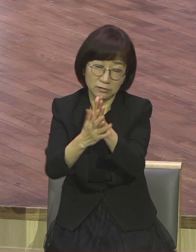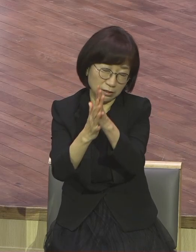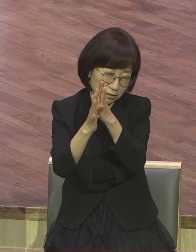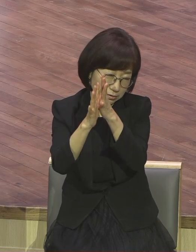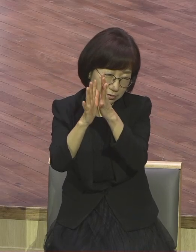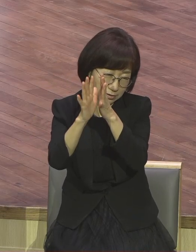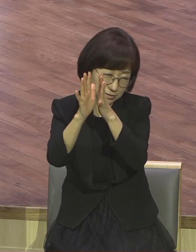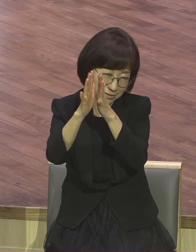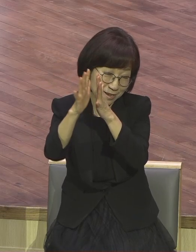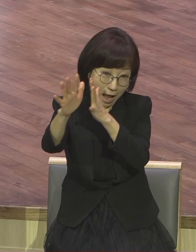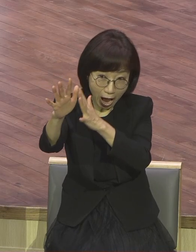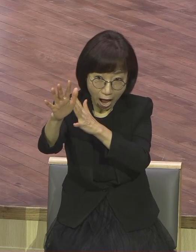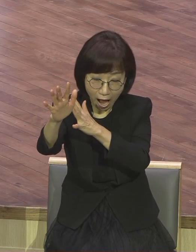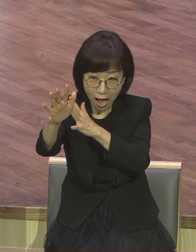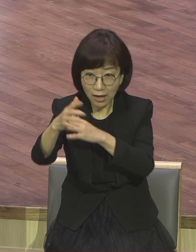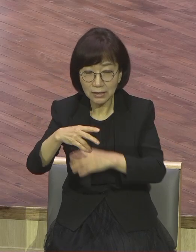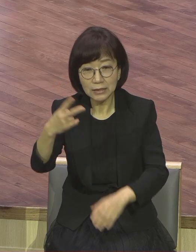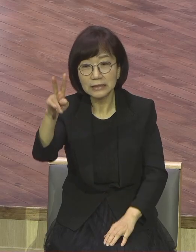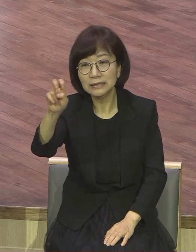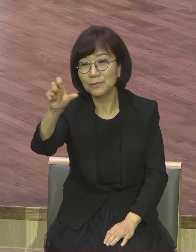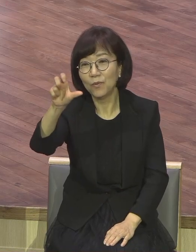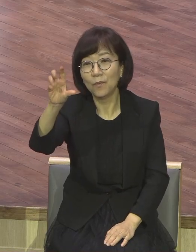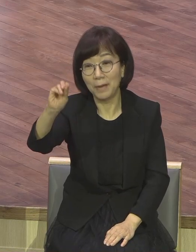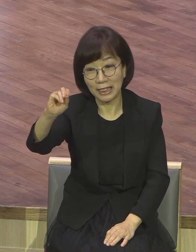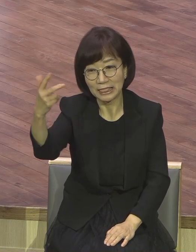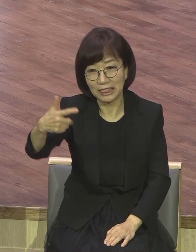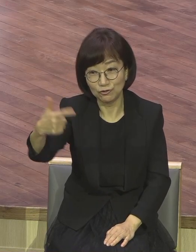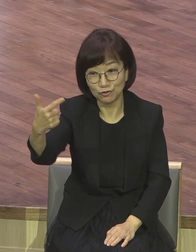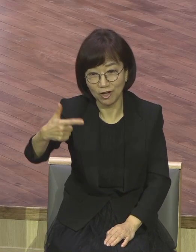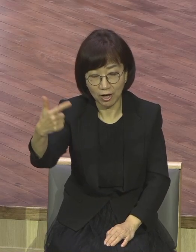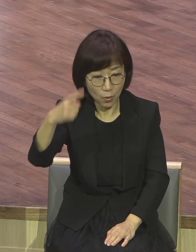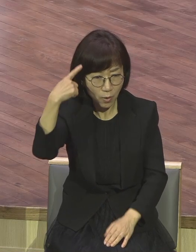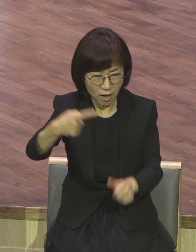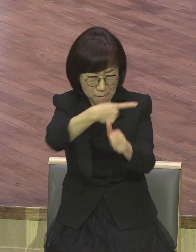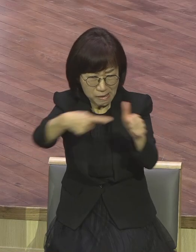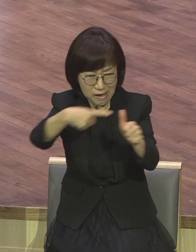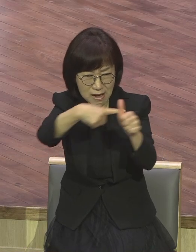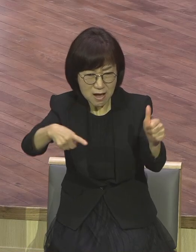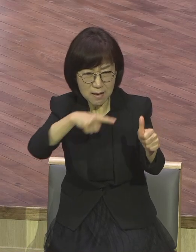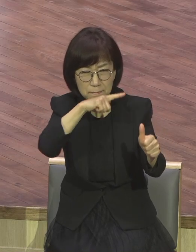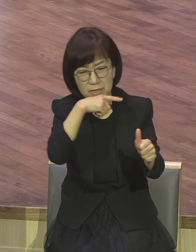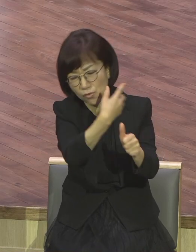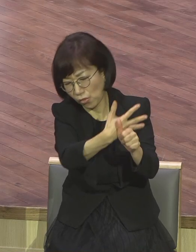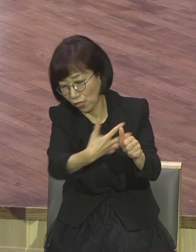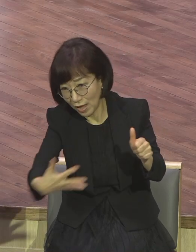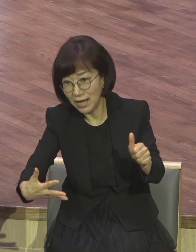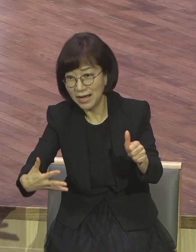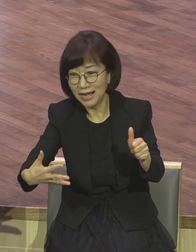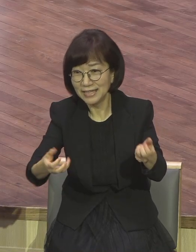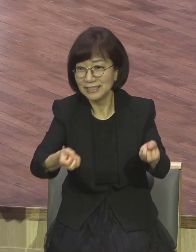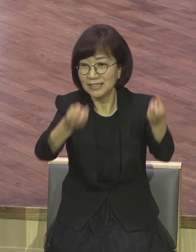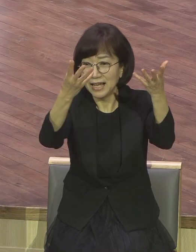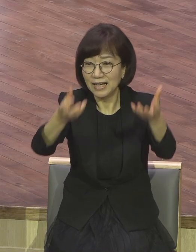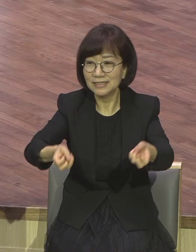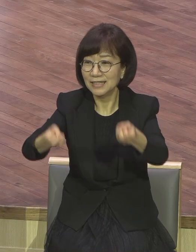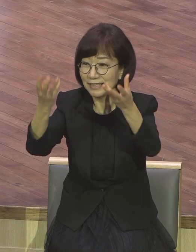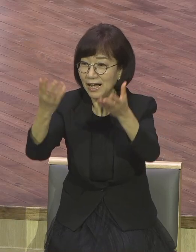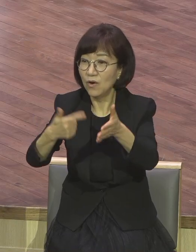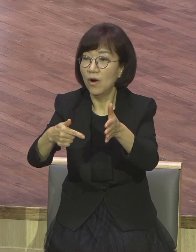끝이 6월절 때 다 피 들어야 제산받으니까 피 없이는 피 흘려면 제삼이 없다 그랬으니까